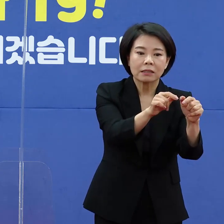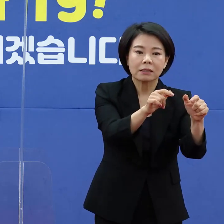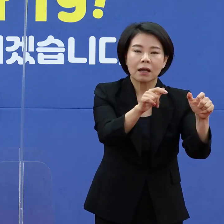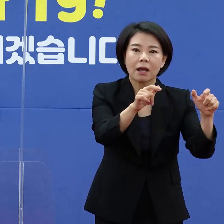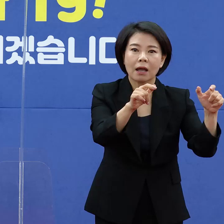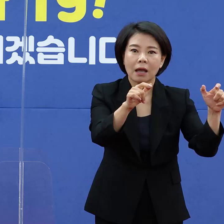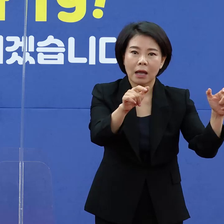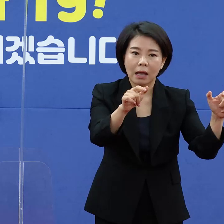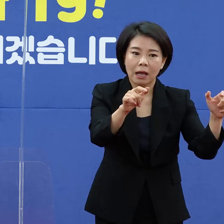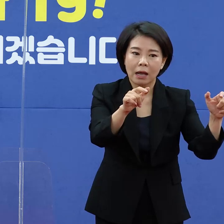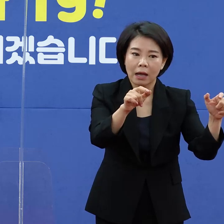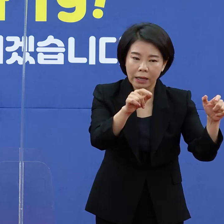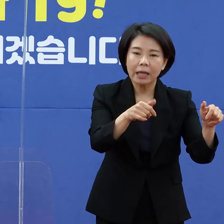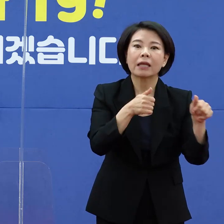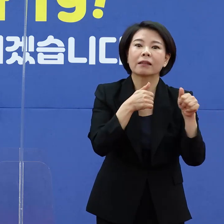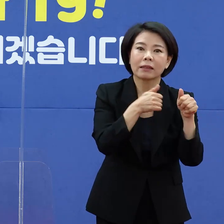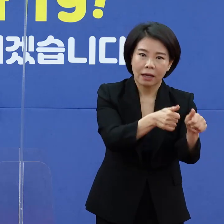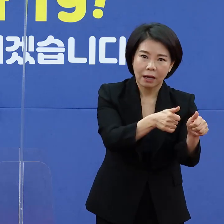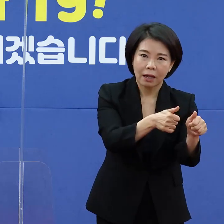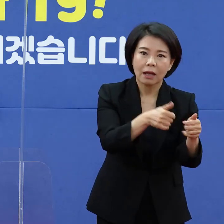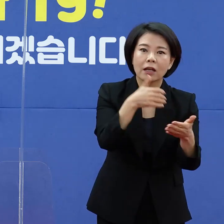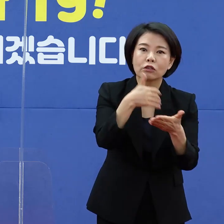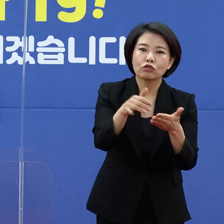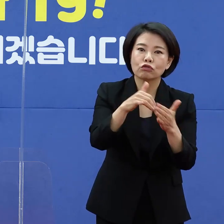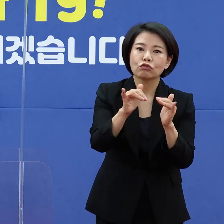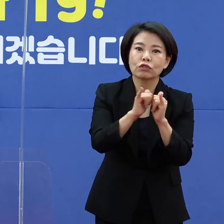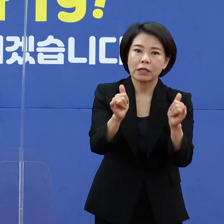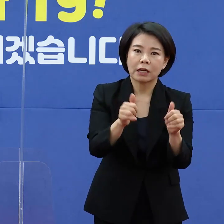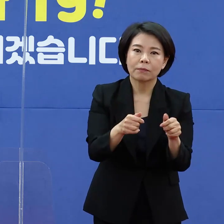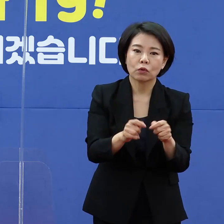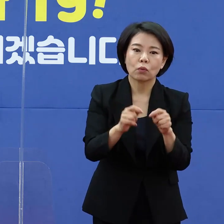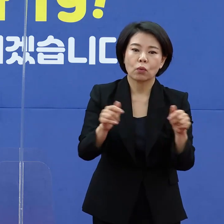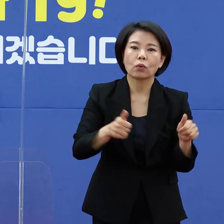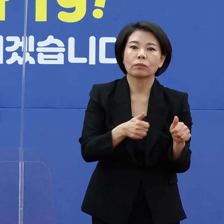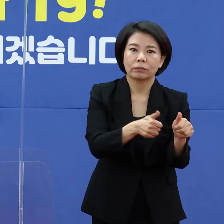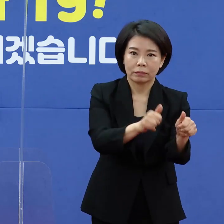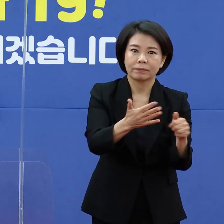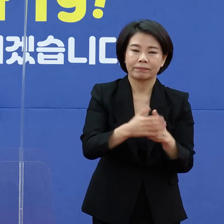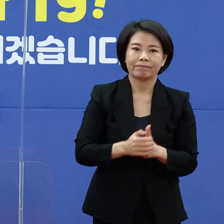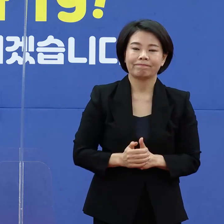양상에 따라서 인원은 대폭 늘리게 됩니다.